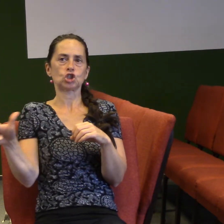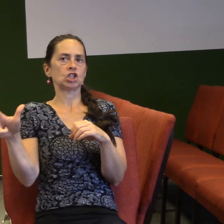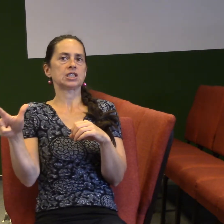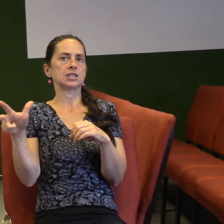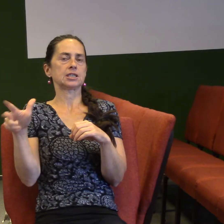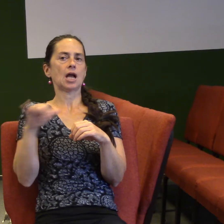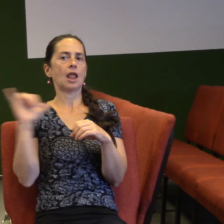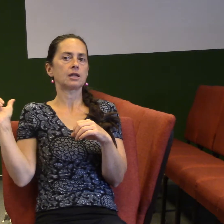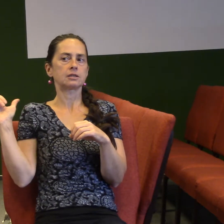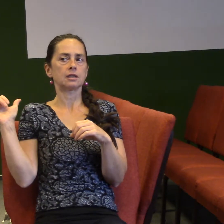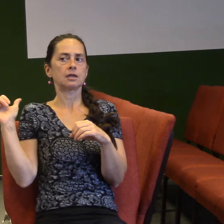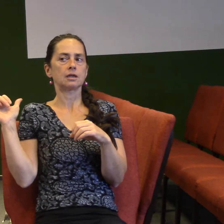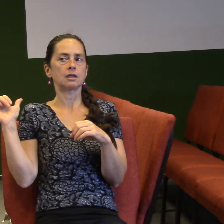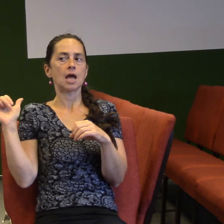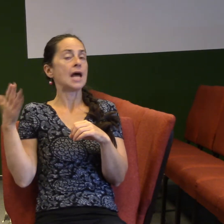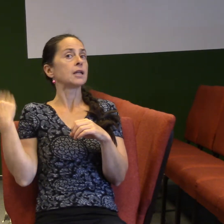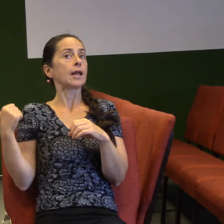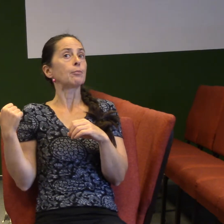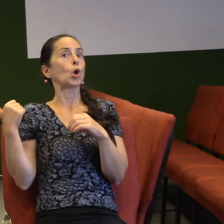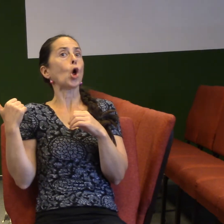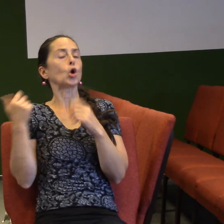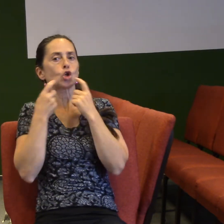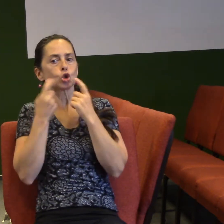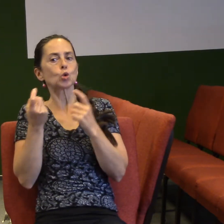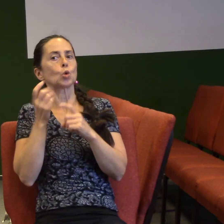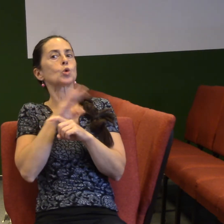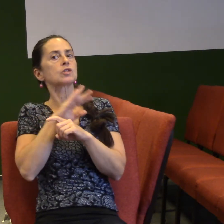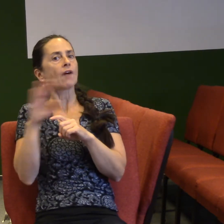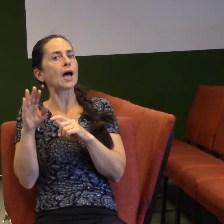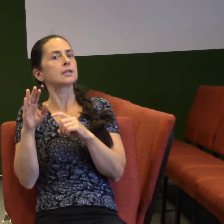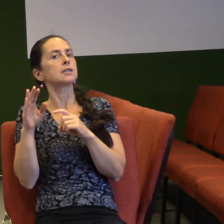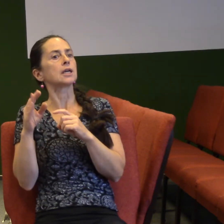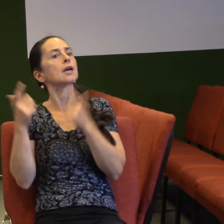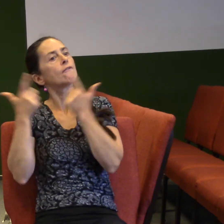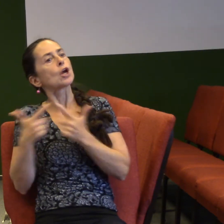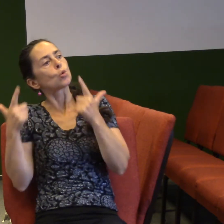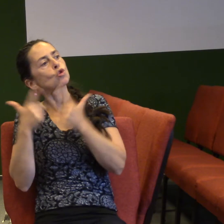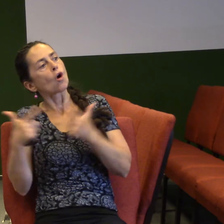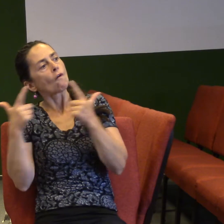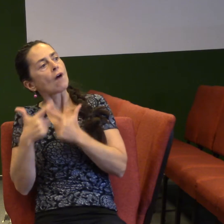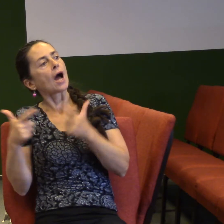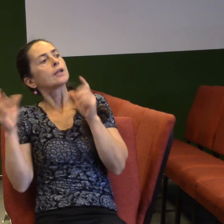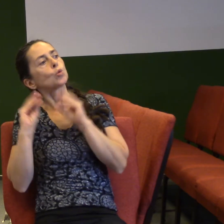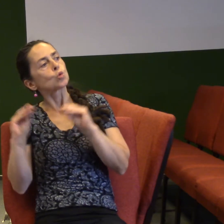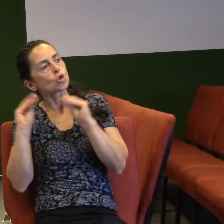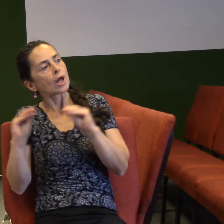mluvilo, vyučovalo o duchu svatém. Že by lidi byli pozbuzováni k tomu, aby horlivě žádali o duchovní dary.